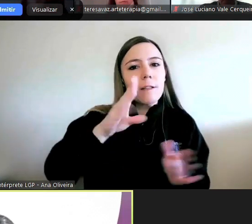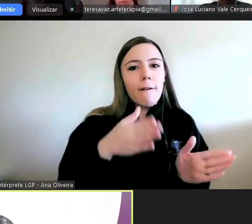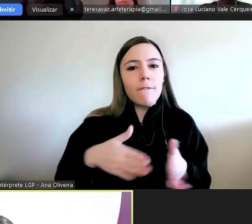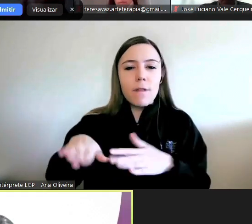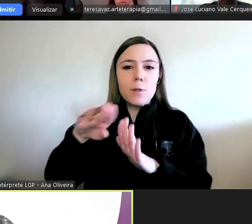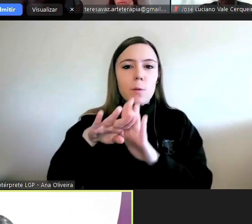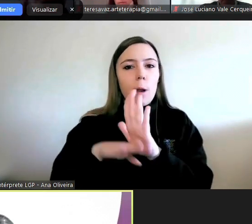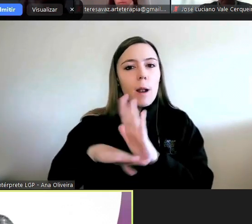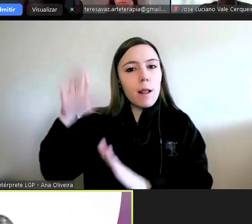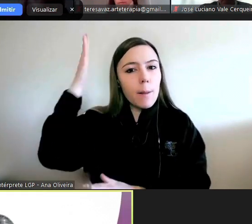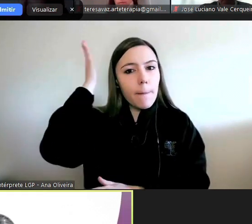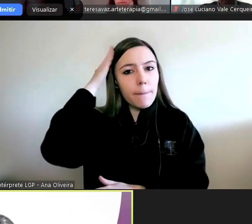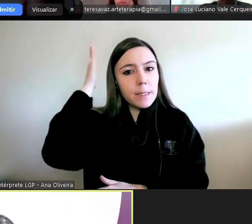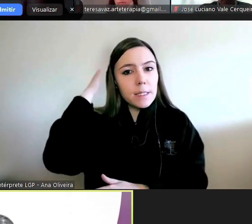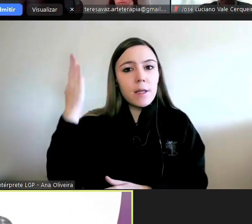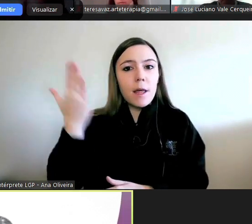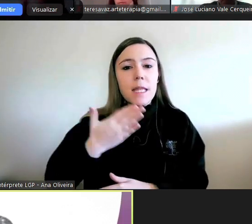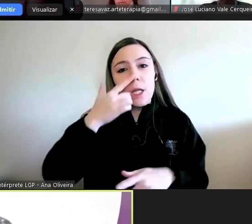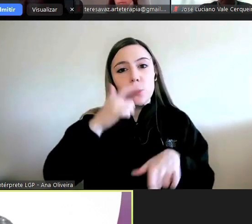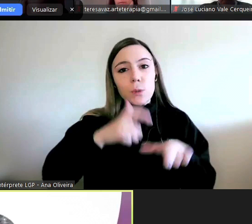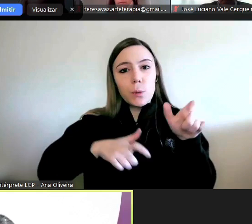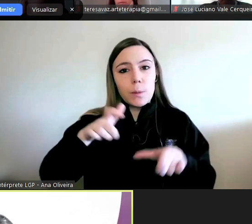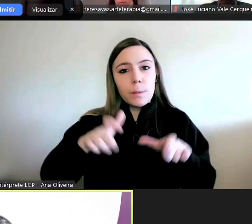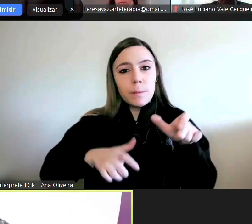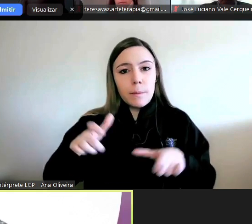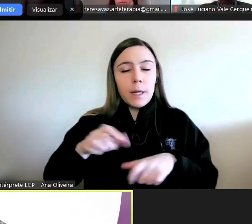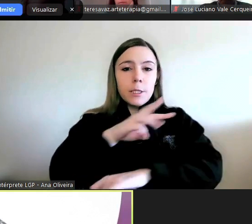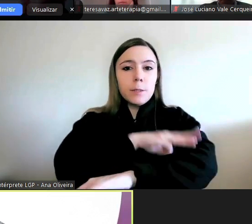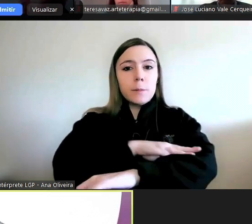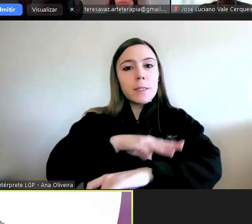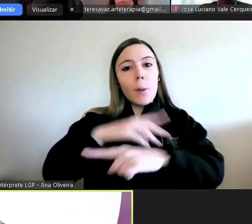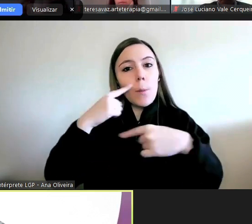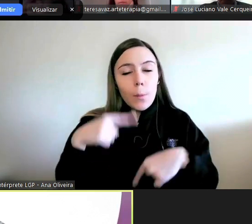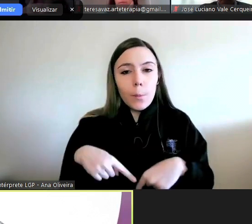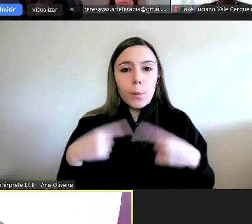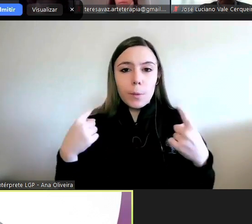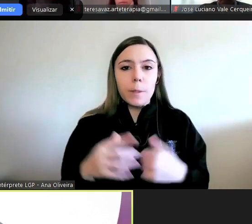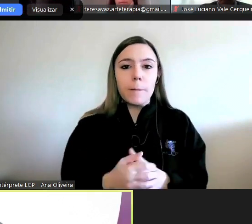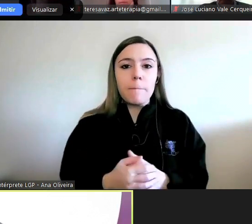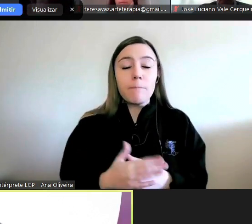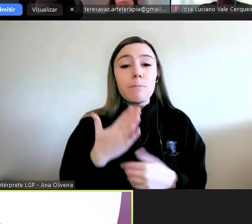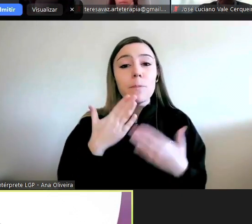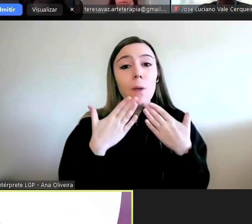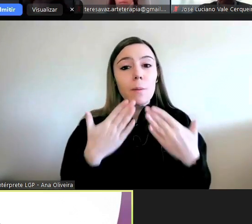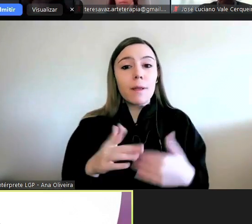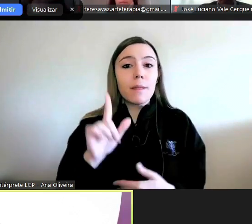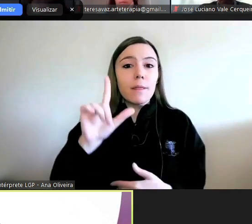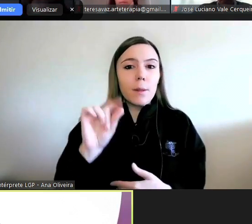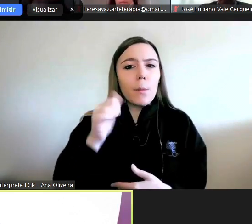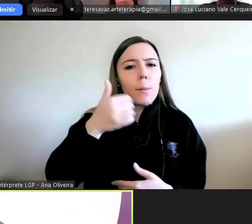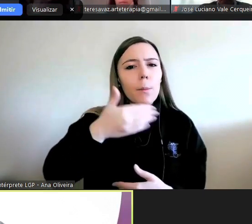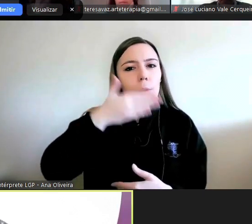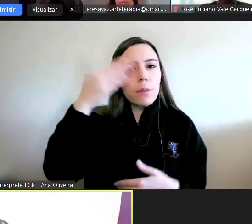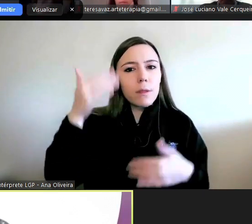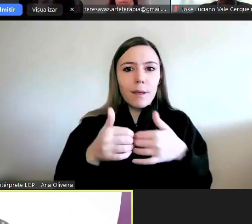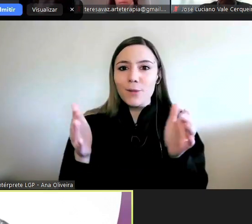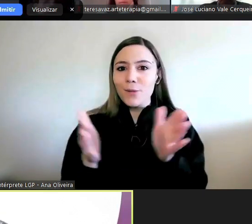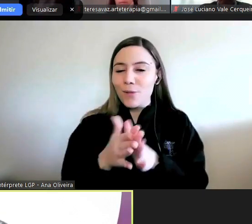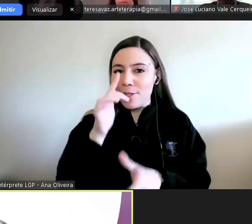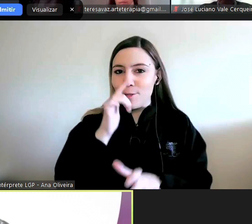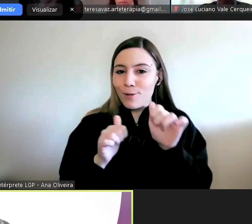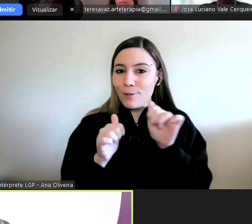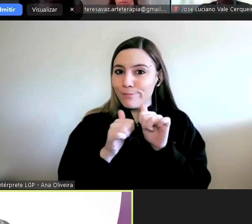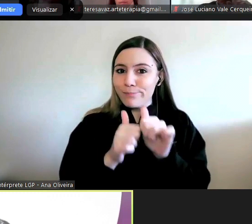Capacitação em Direitos Humanos da Administração Pública. Muito obrigada também e um bom dia a todos aqueles que nos